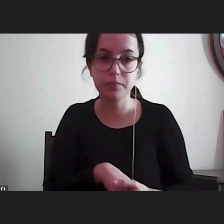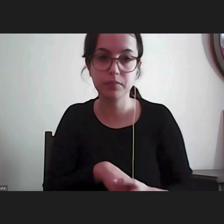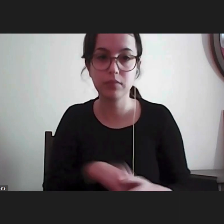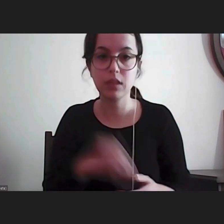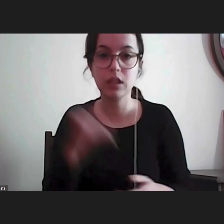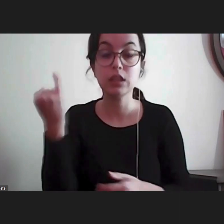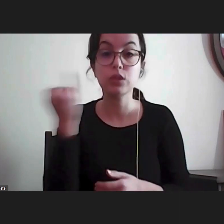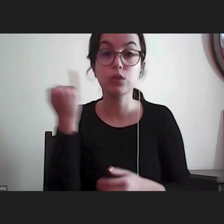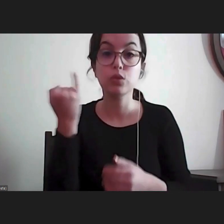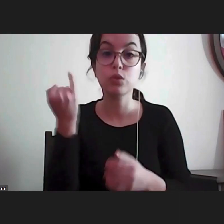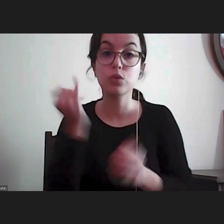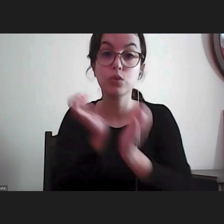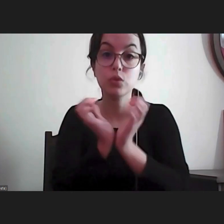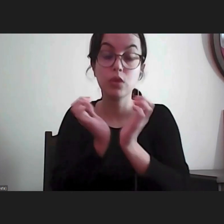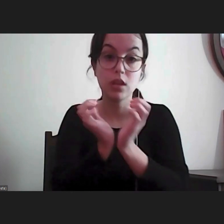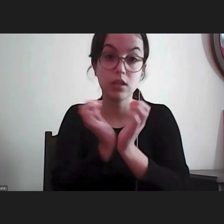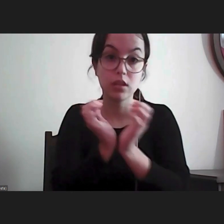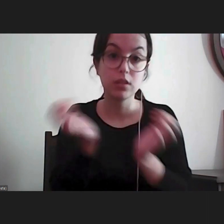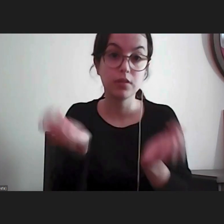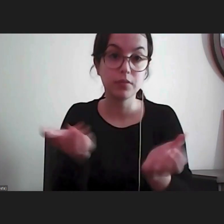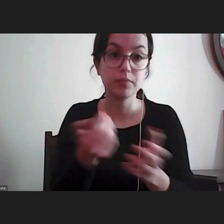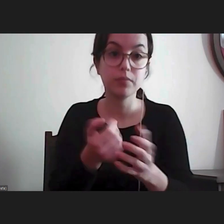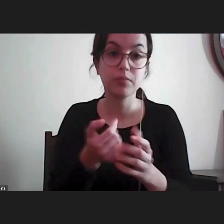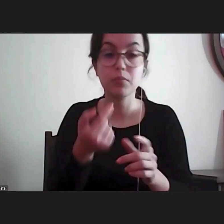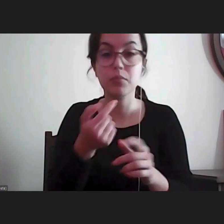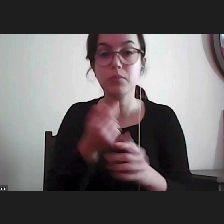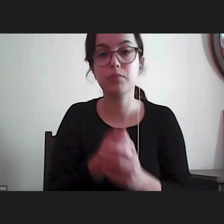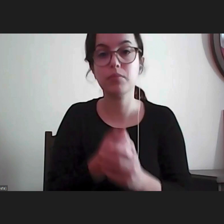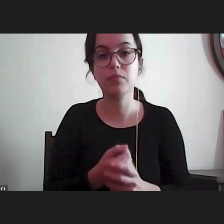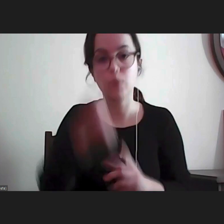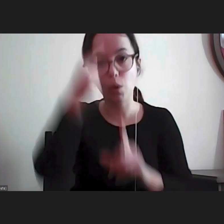de Segurança Social para diferentes efeitos